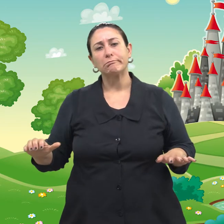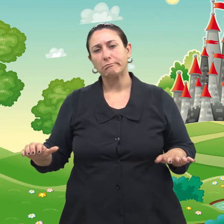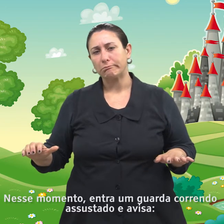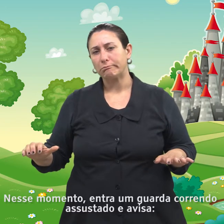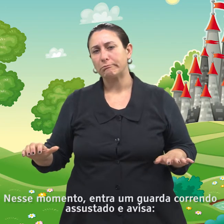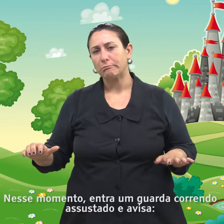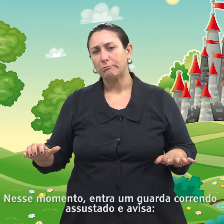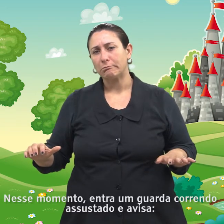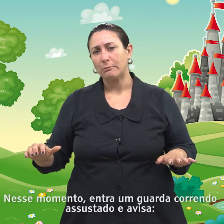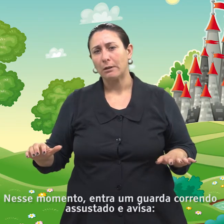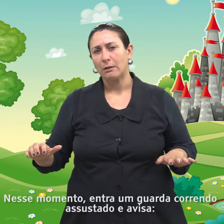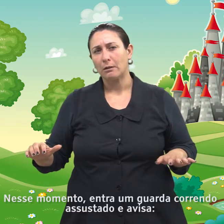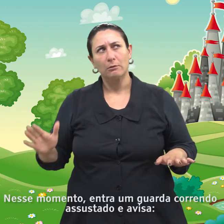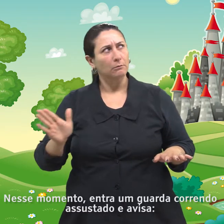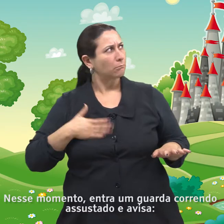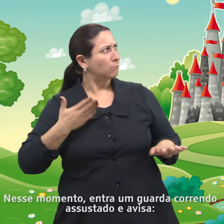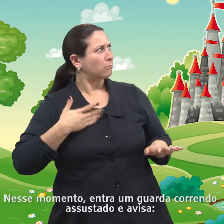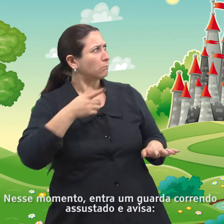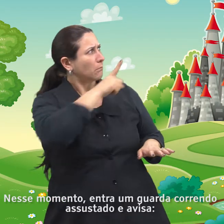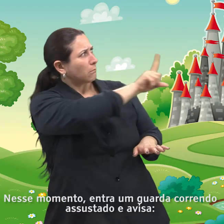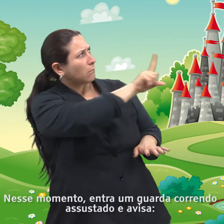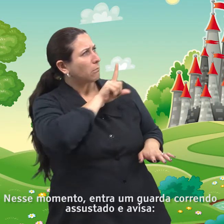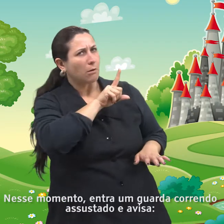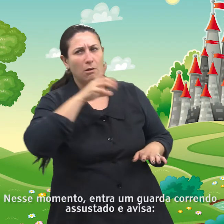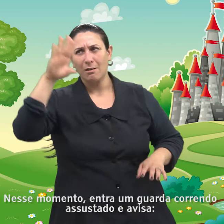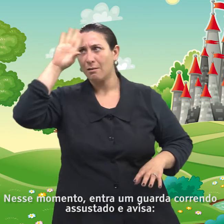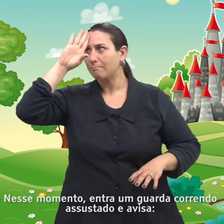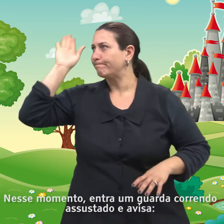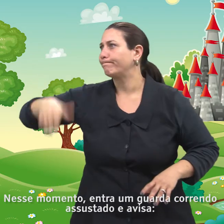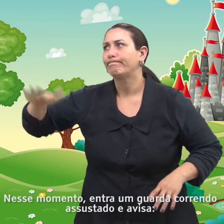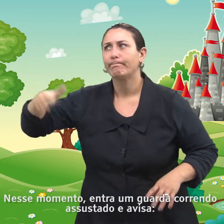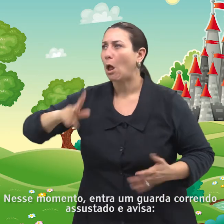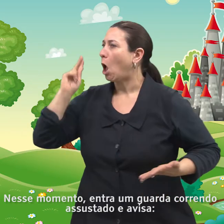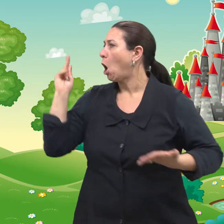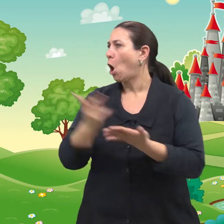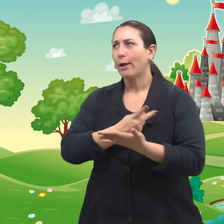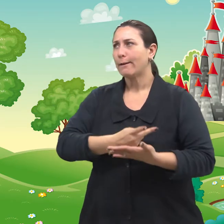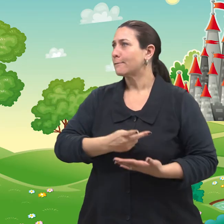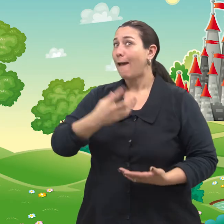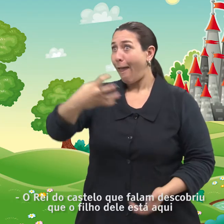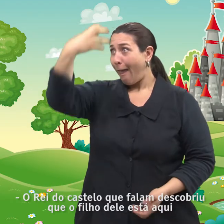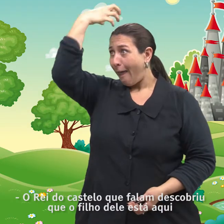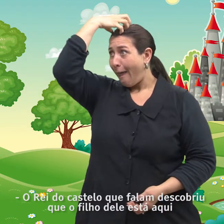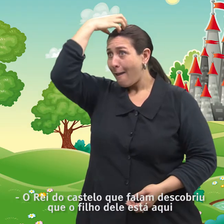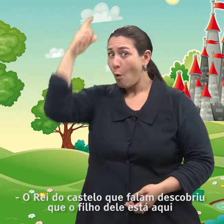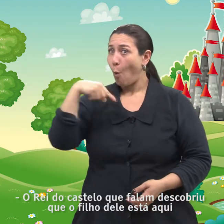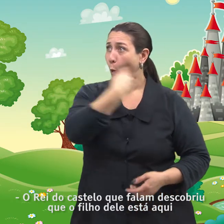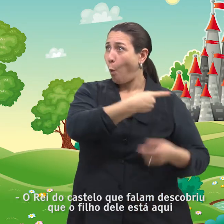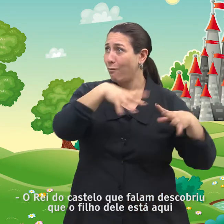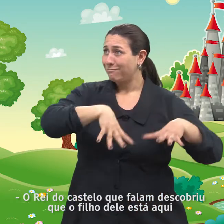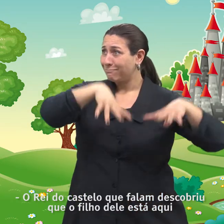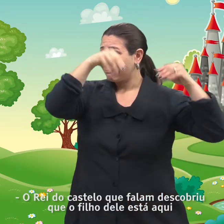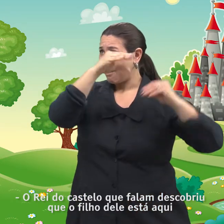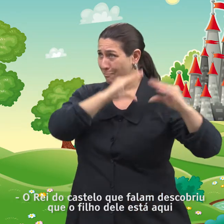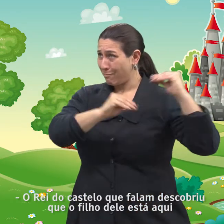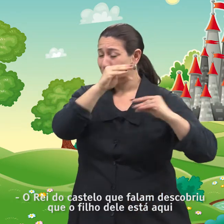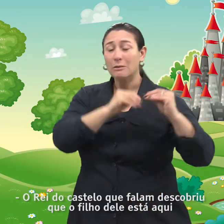Nesse momento, entra um guarda correndo assustado e avisa. O rei do castelo que falavam